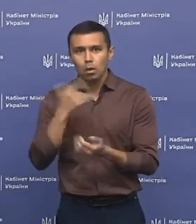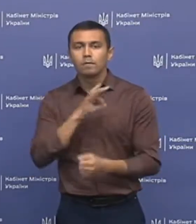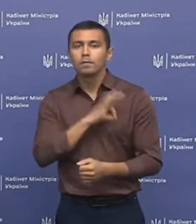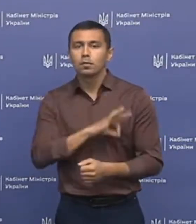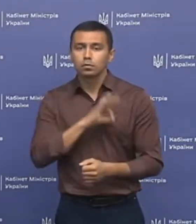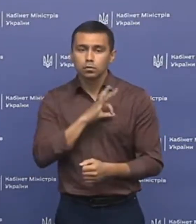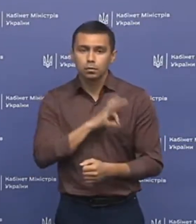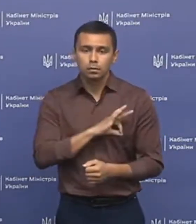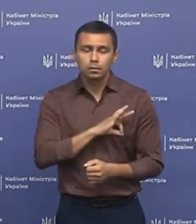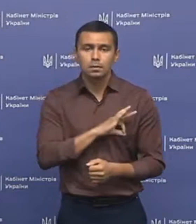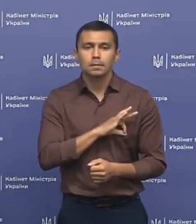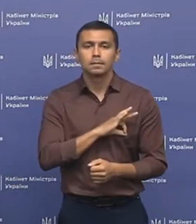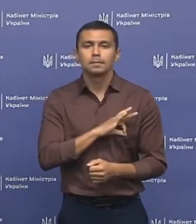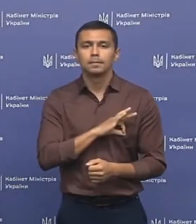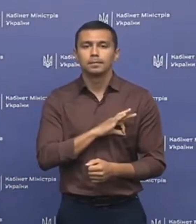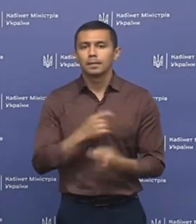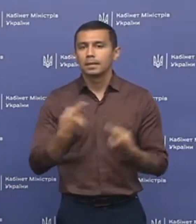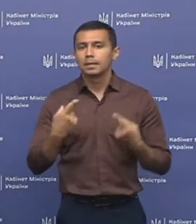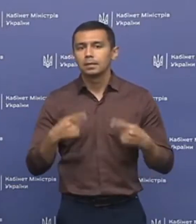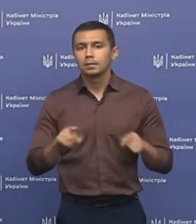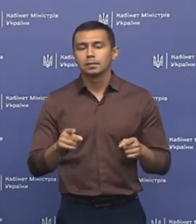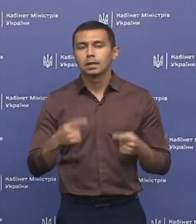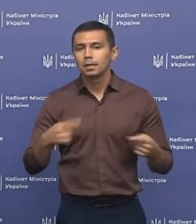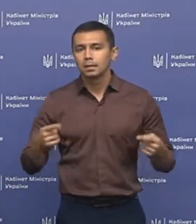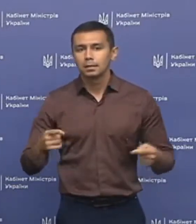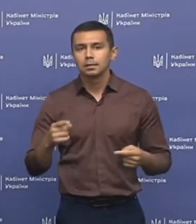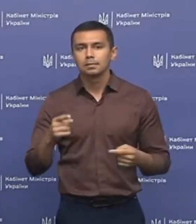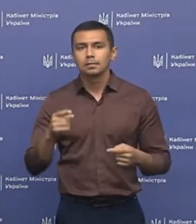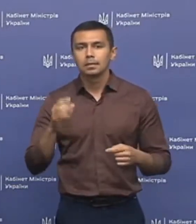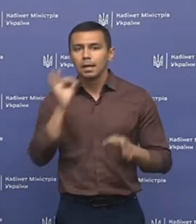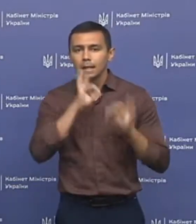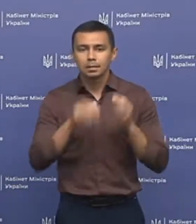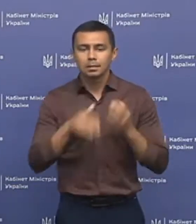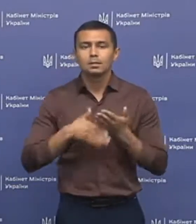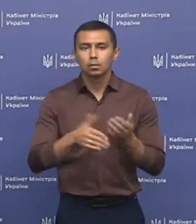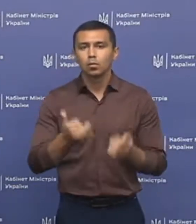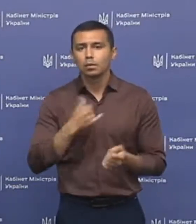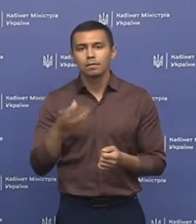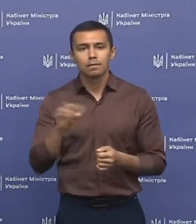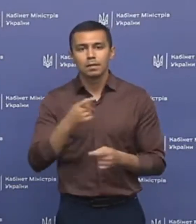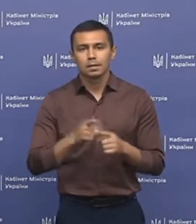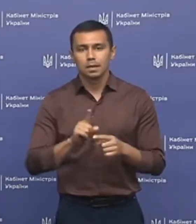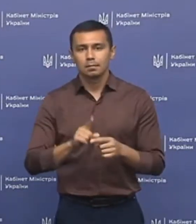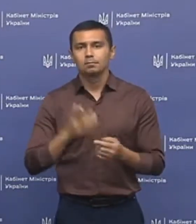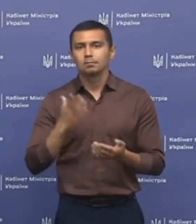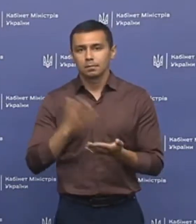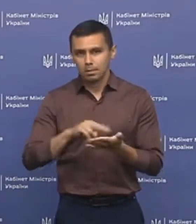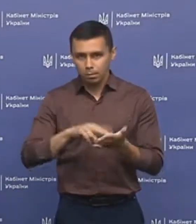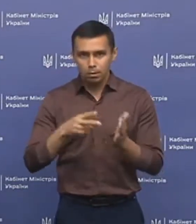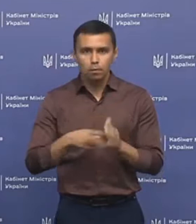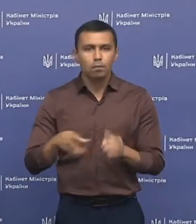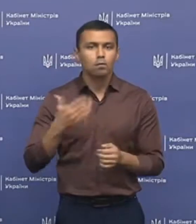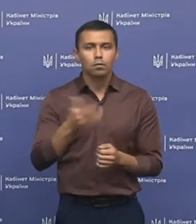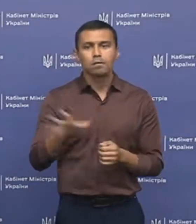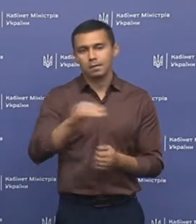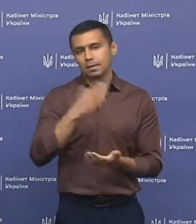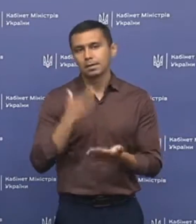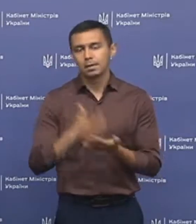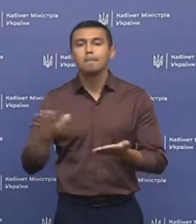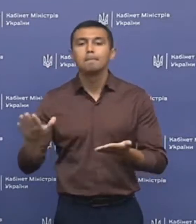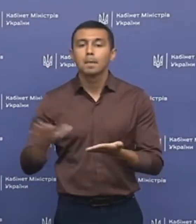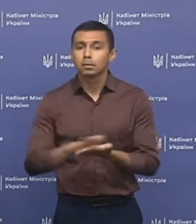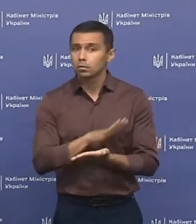використовуються інші різні лікарські засоби, в нас все це передбачено в державі, що воно все є